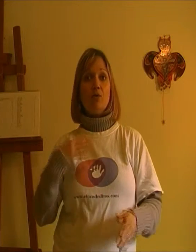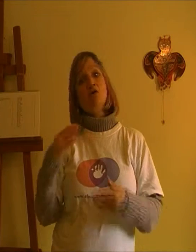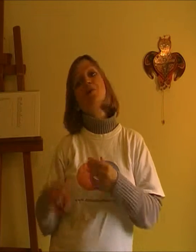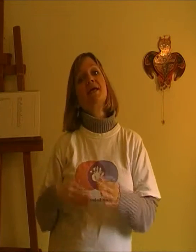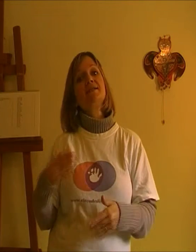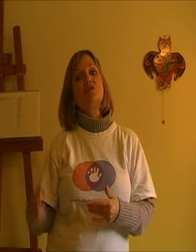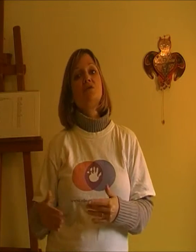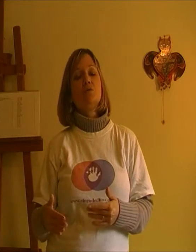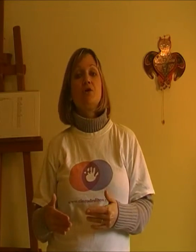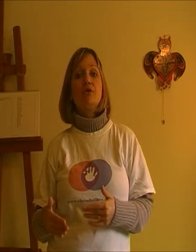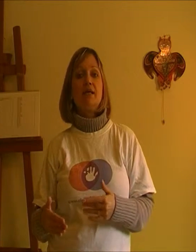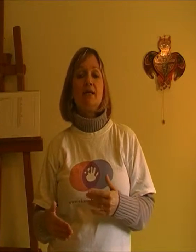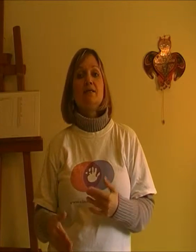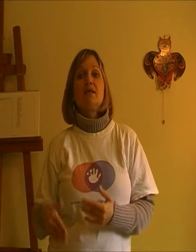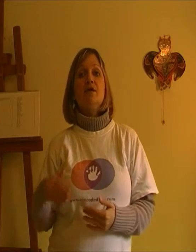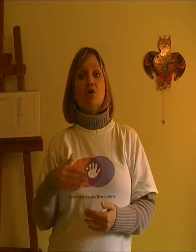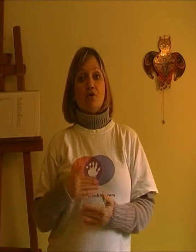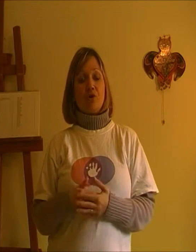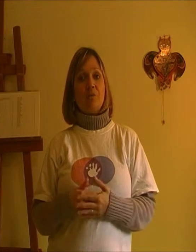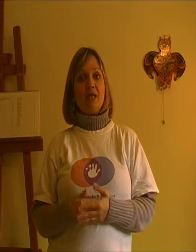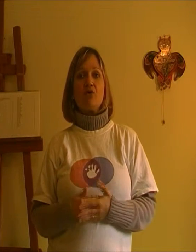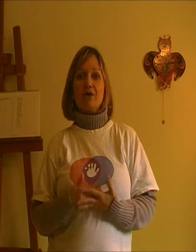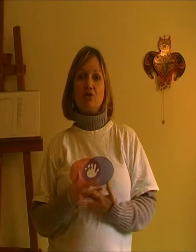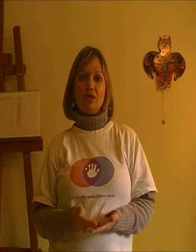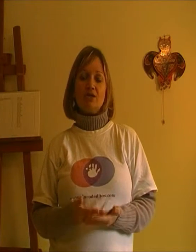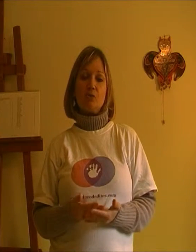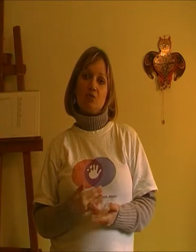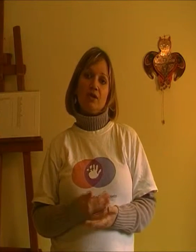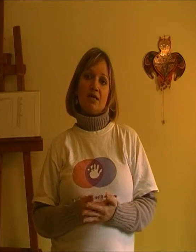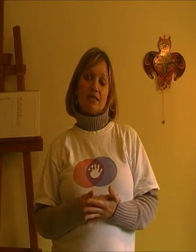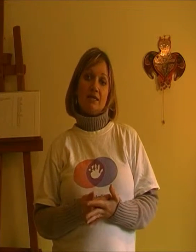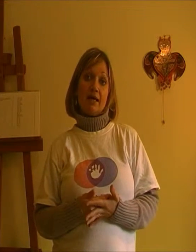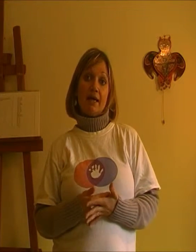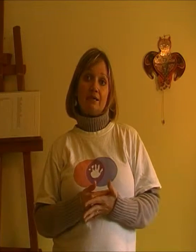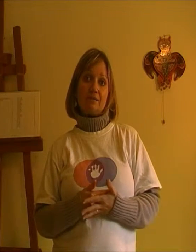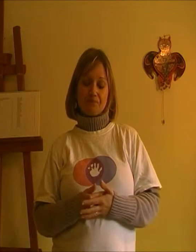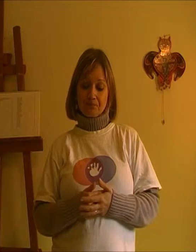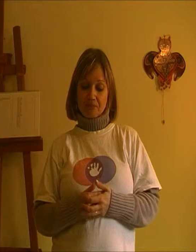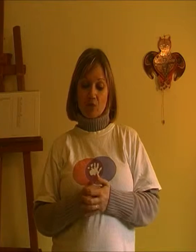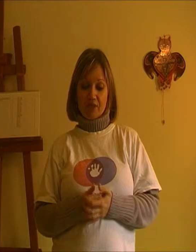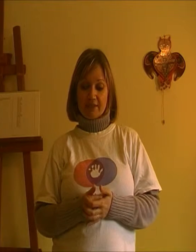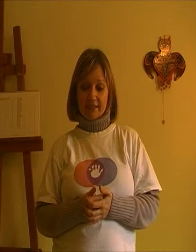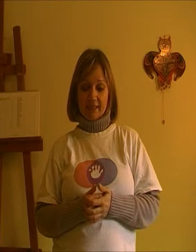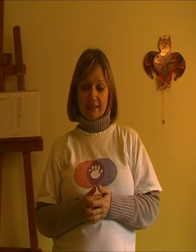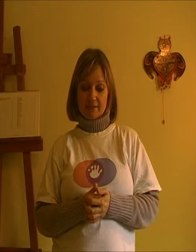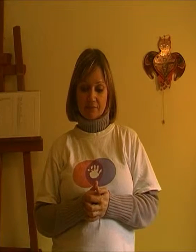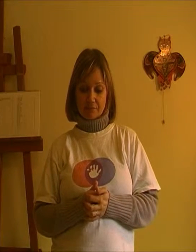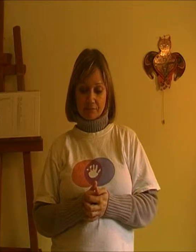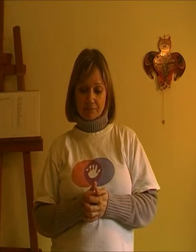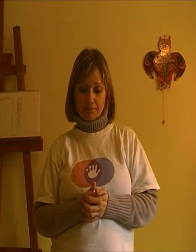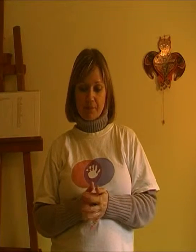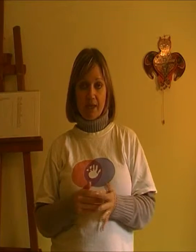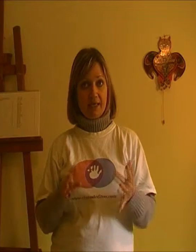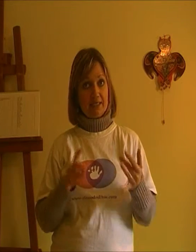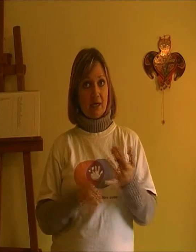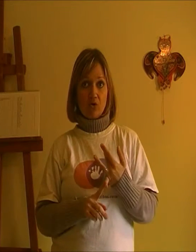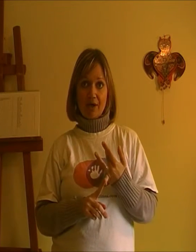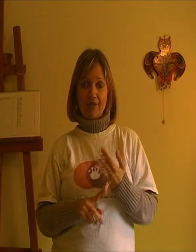aunque luego no vayáis a continuar con el inglés, os recomiendo que todas las oportunidades que tengáis, uséis el inglés en casa, con